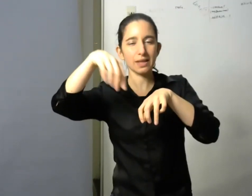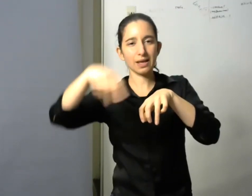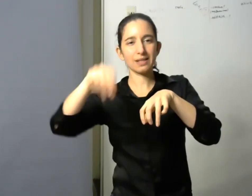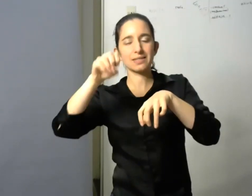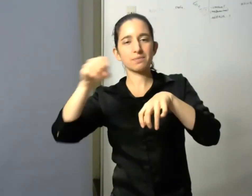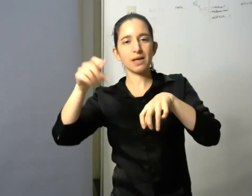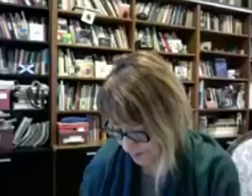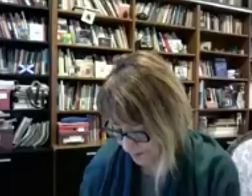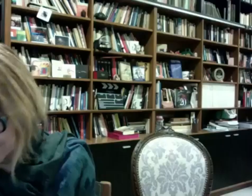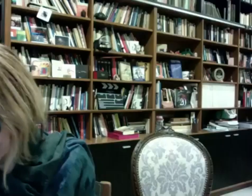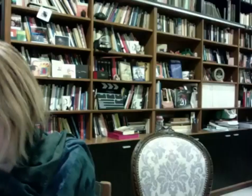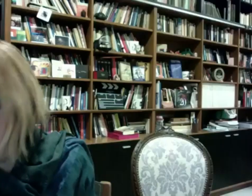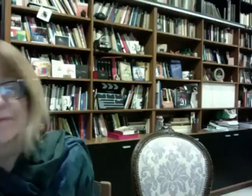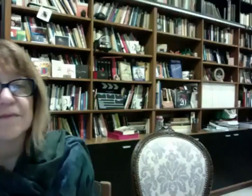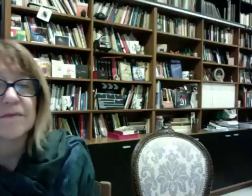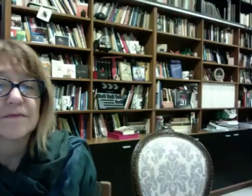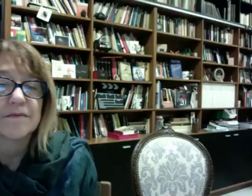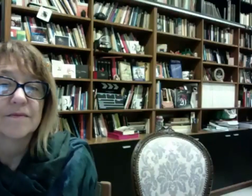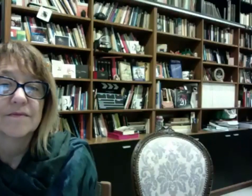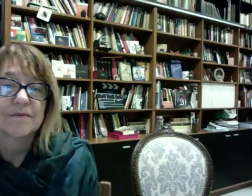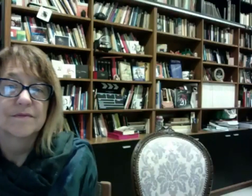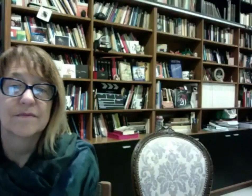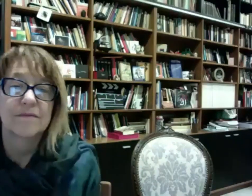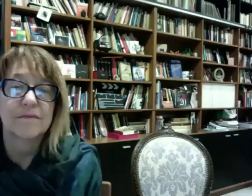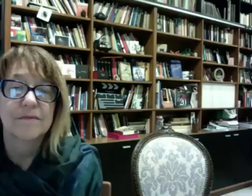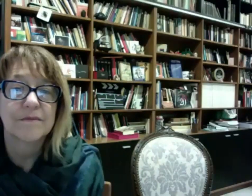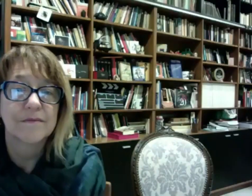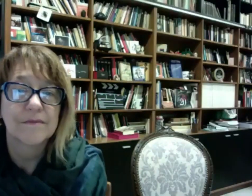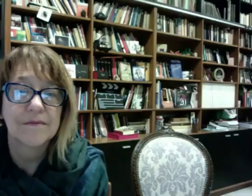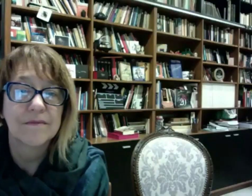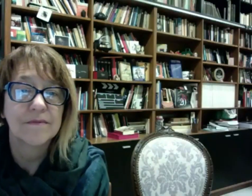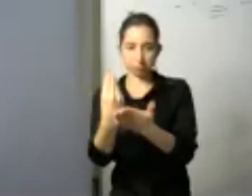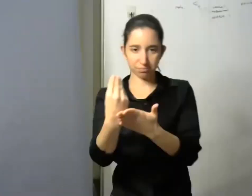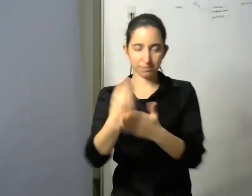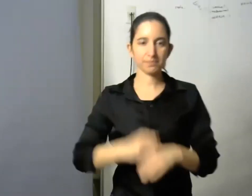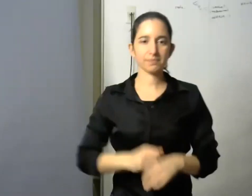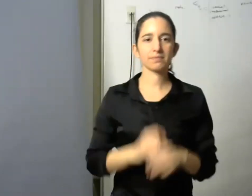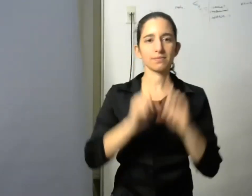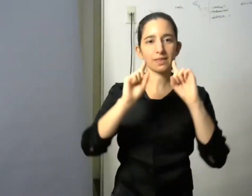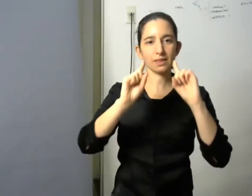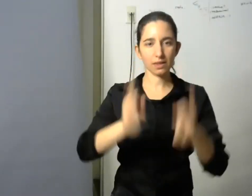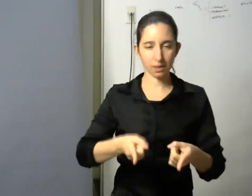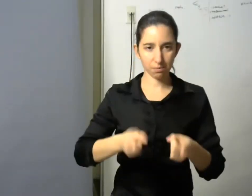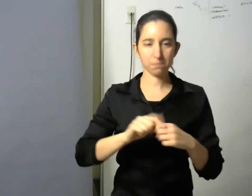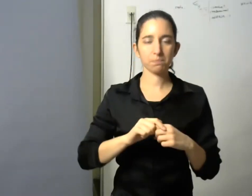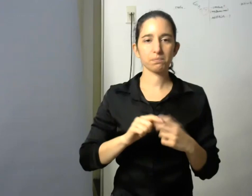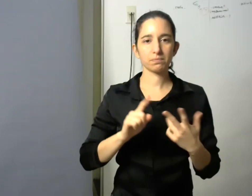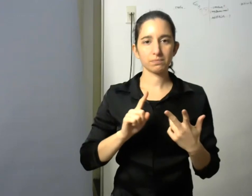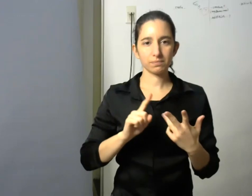Antropológicas de la facultad y participa en esta sección también José María Tomé